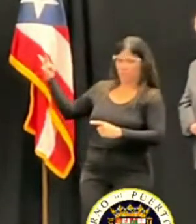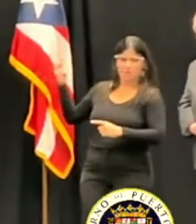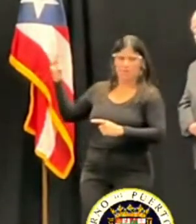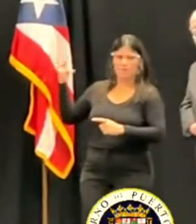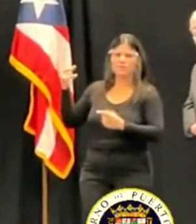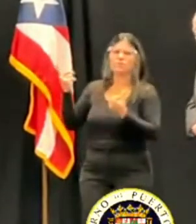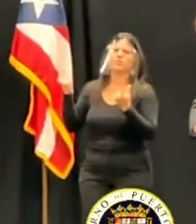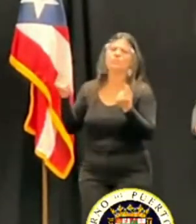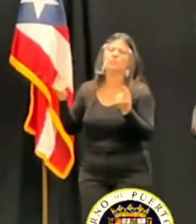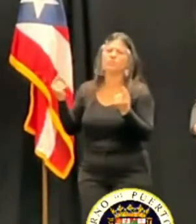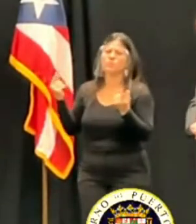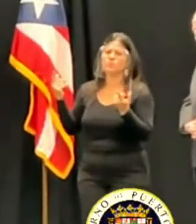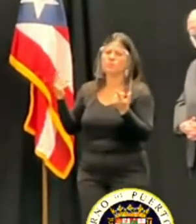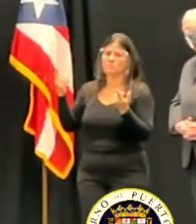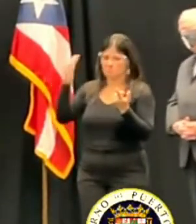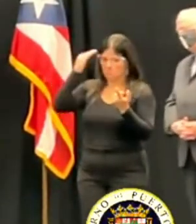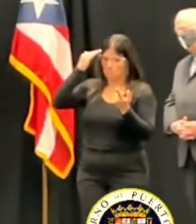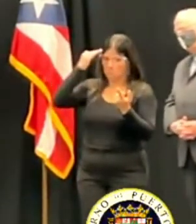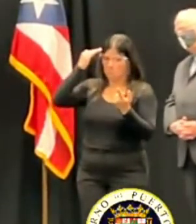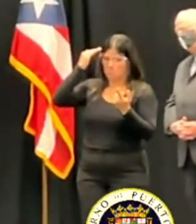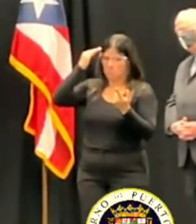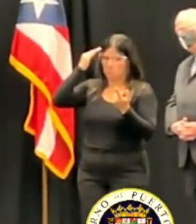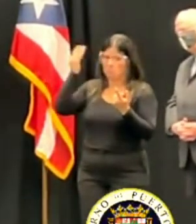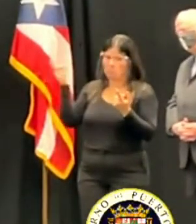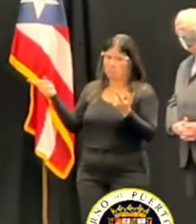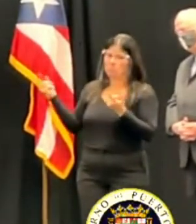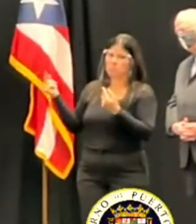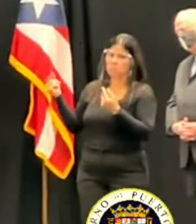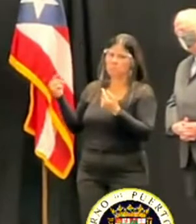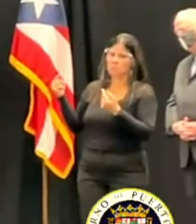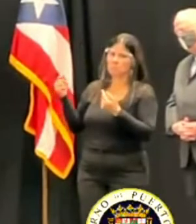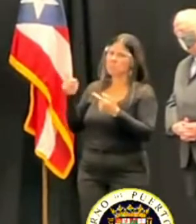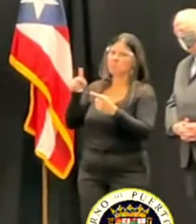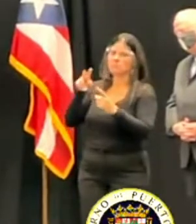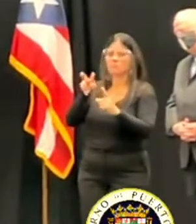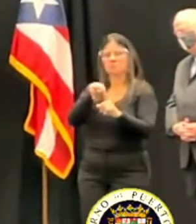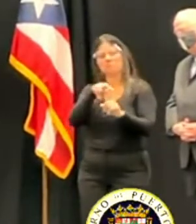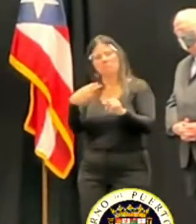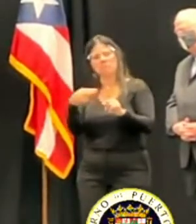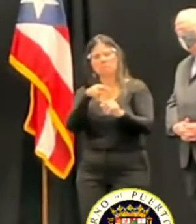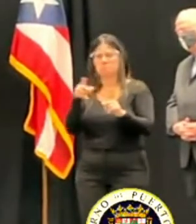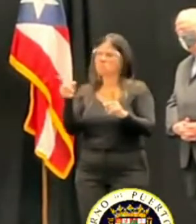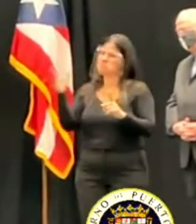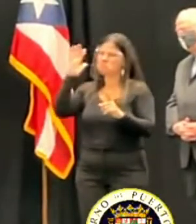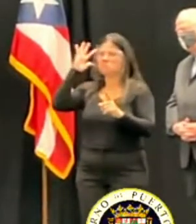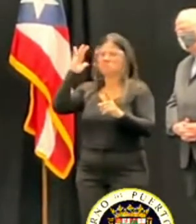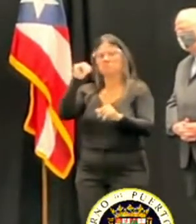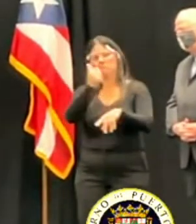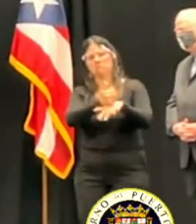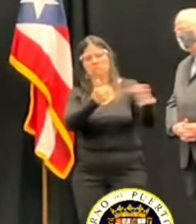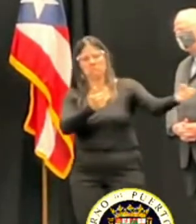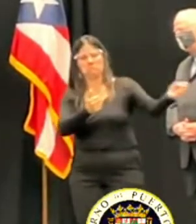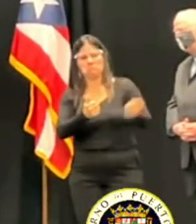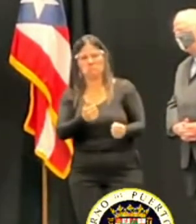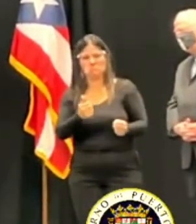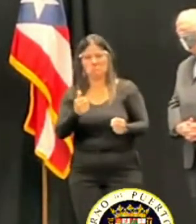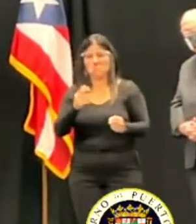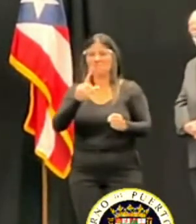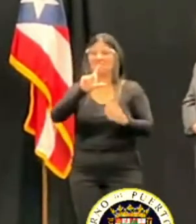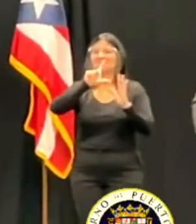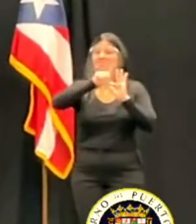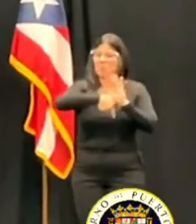que desde afuera podemos solucionar el mundo, pero una vez entre en verdad a esa posición y de ser juramentados y confirmados,